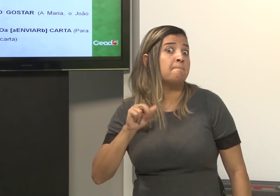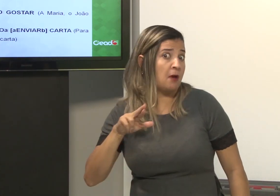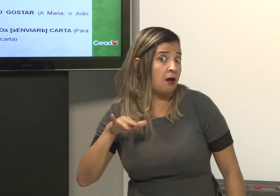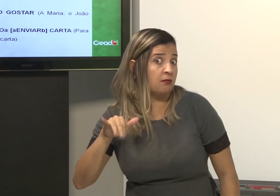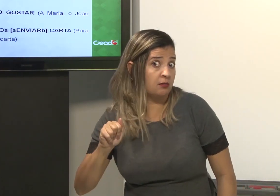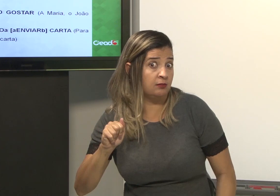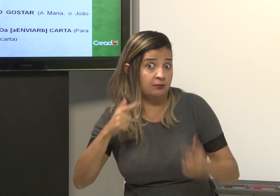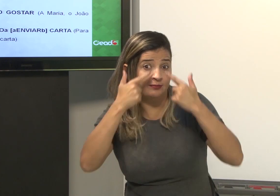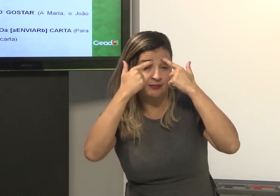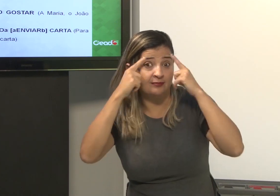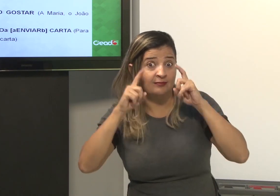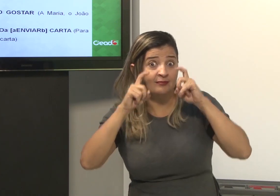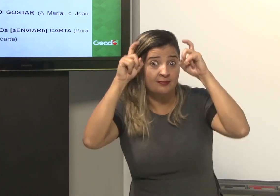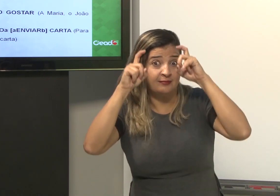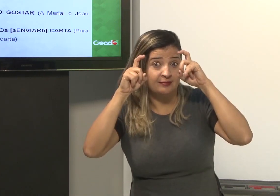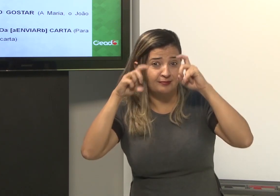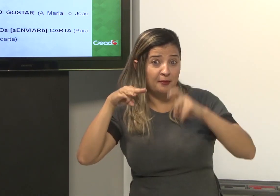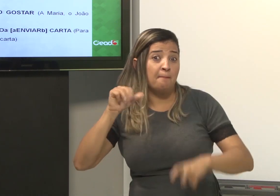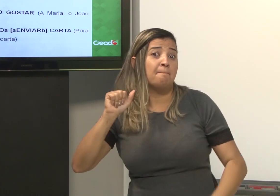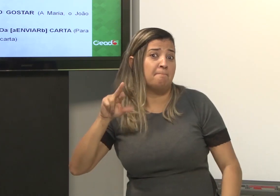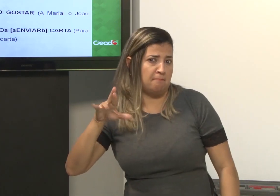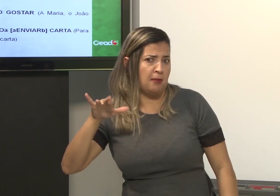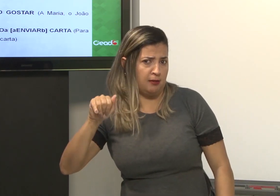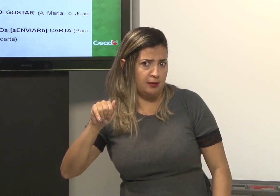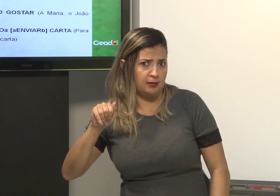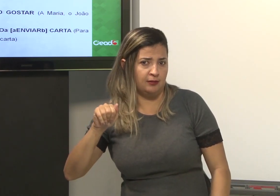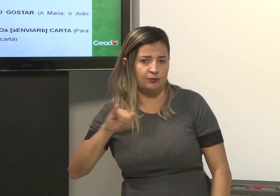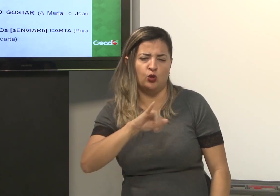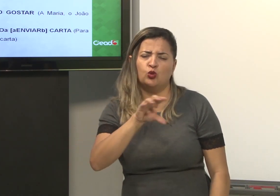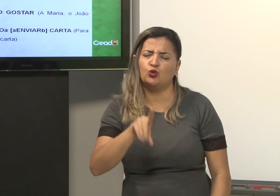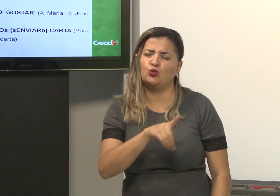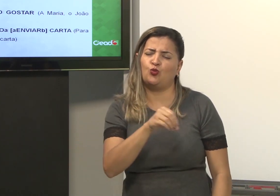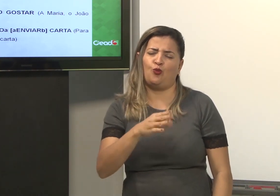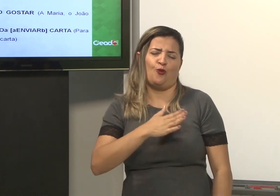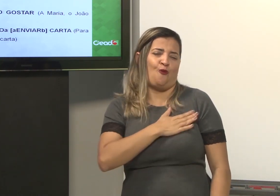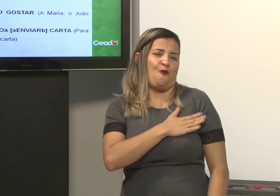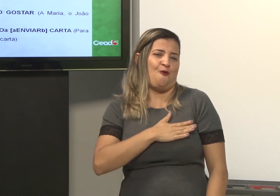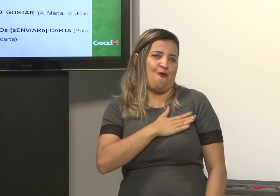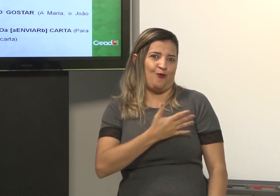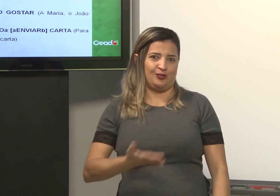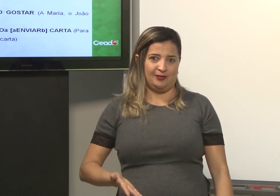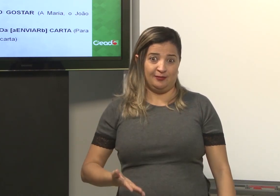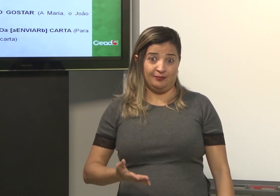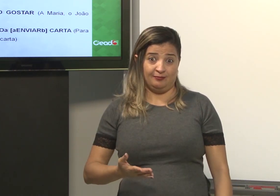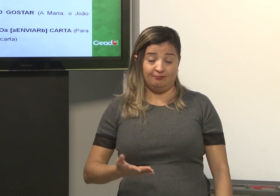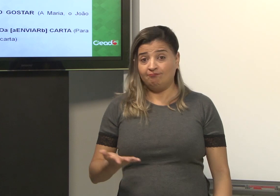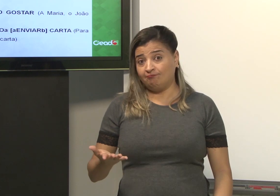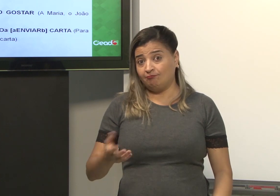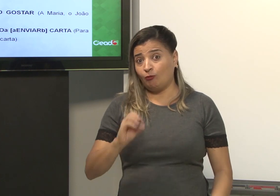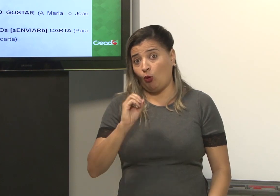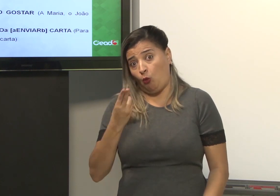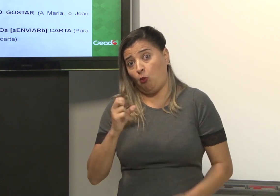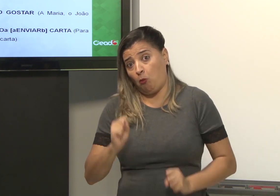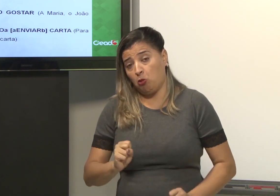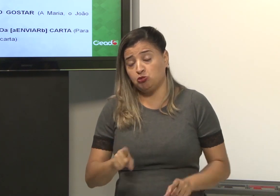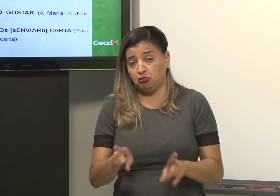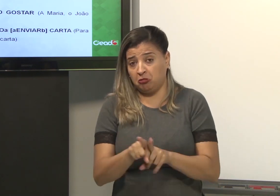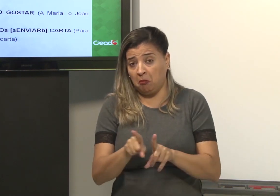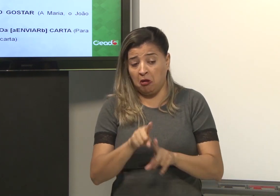Maria, olha a minha expressão, as sobrancelhas levantadas. Gosta de João. Ou pode ser, por exemplo.